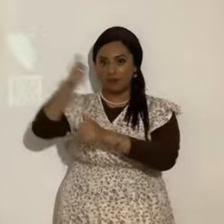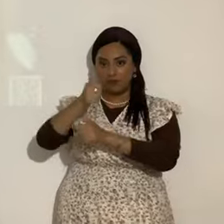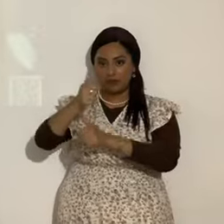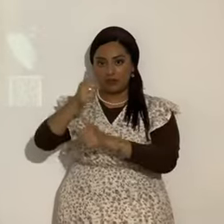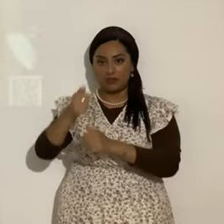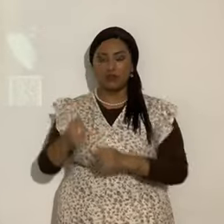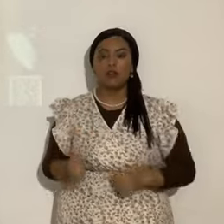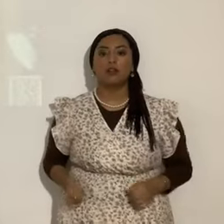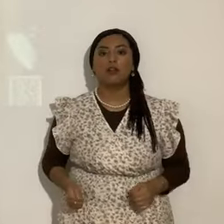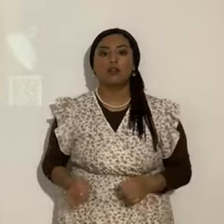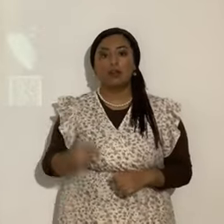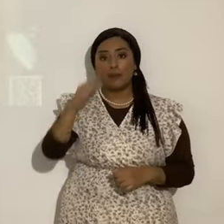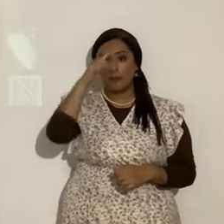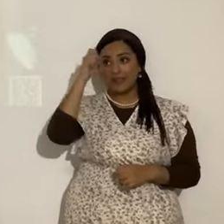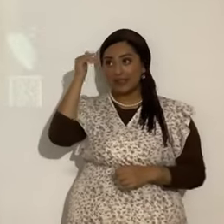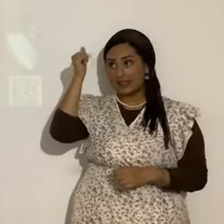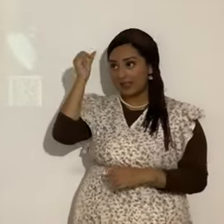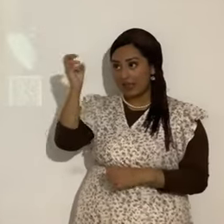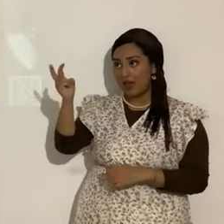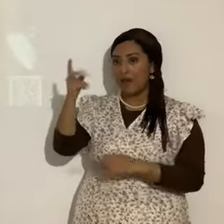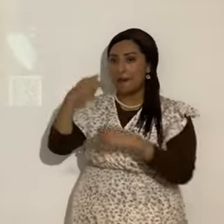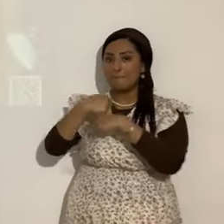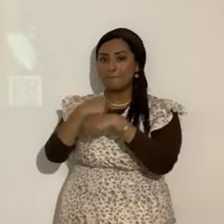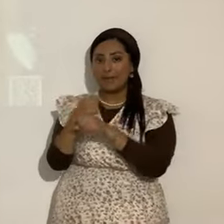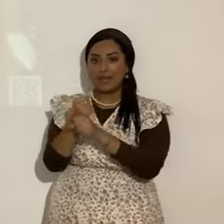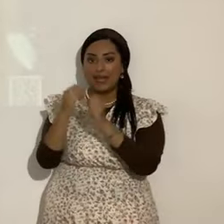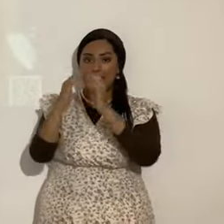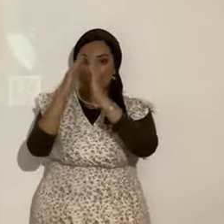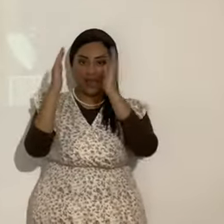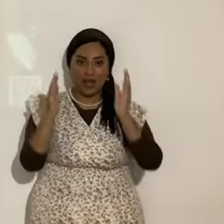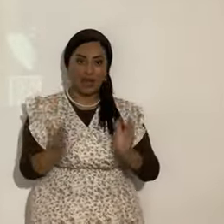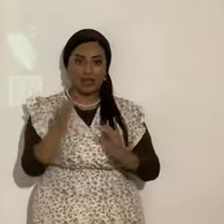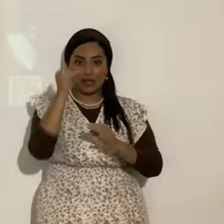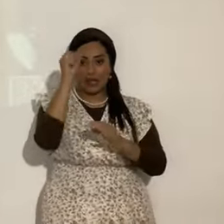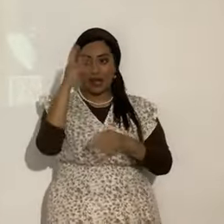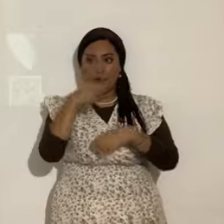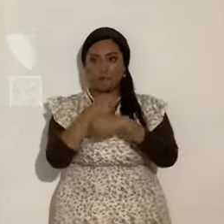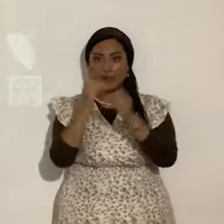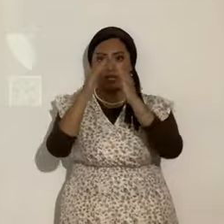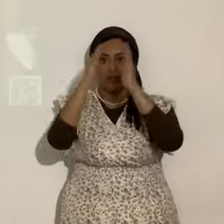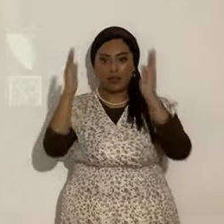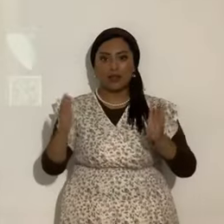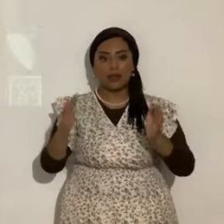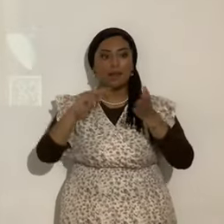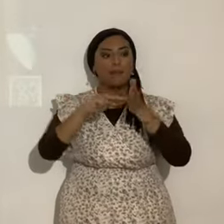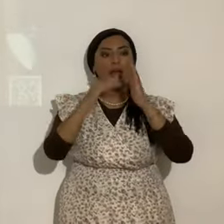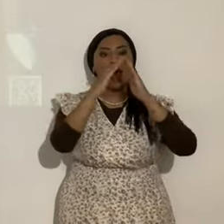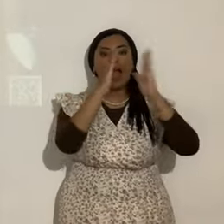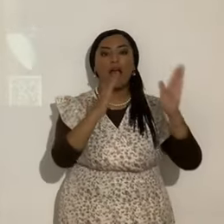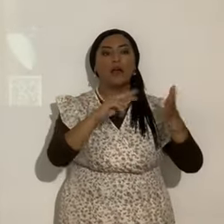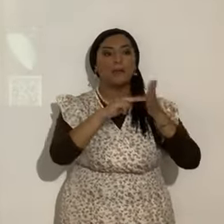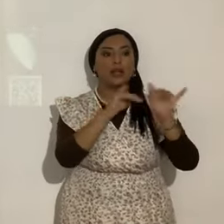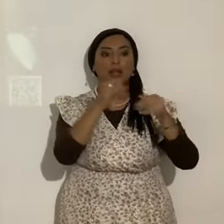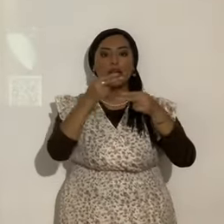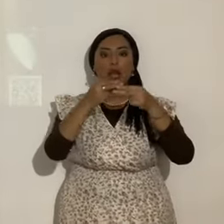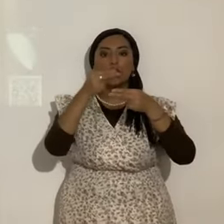¿Por qué la hizo? Porque él hizo la casa, o sea, el universo. Bendito es el Abacados.